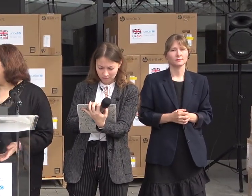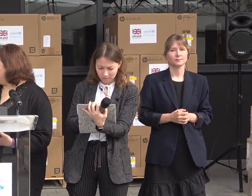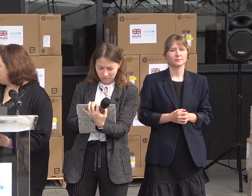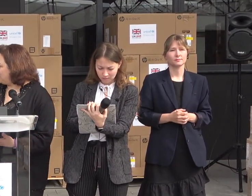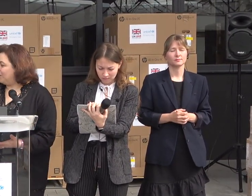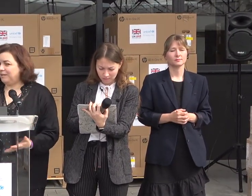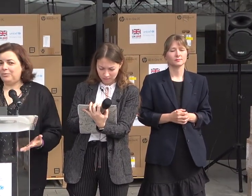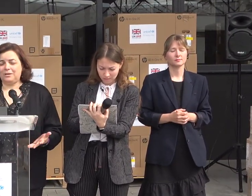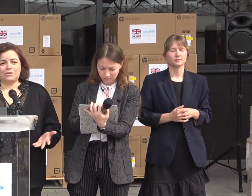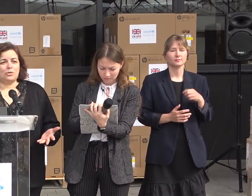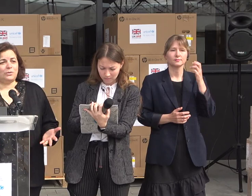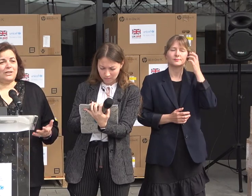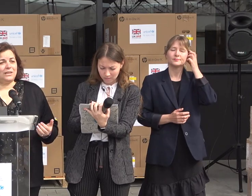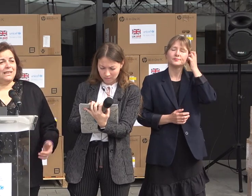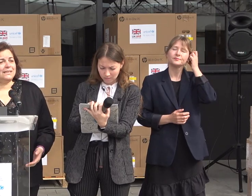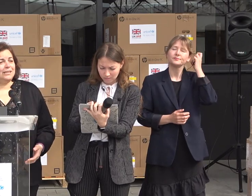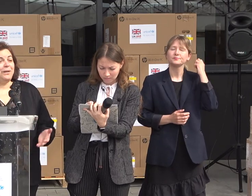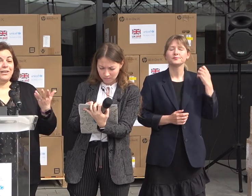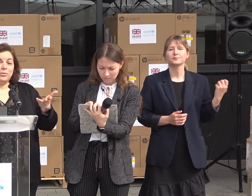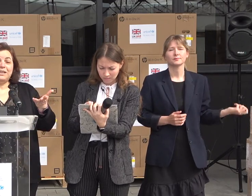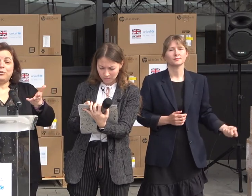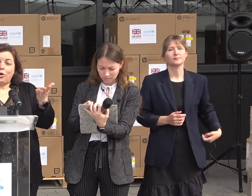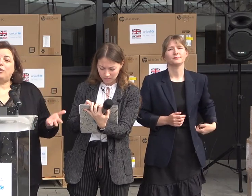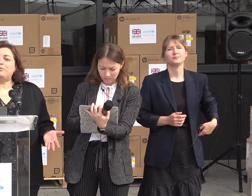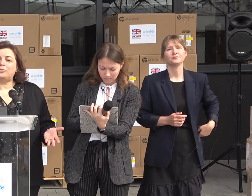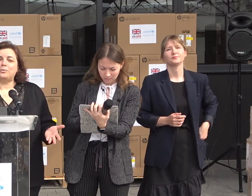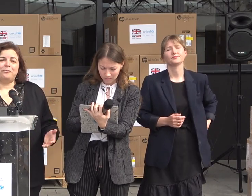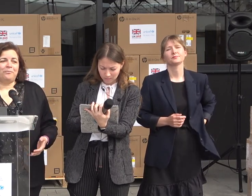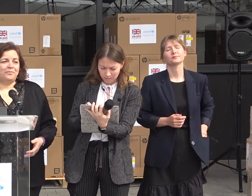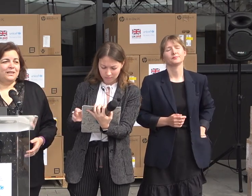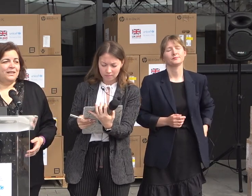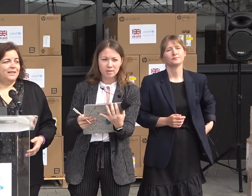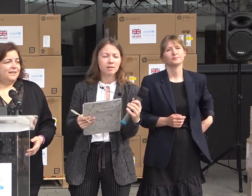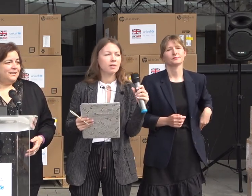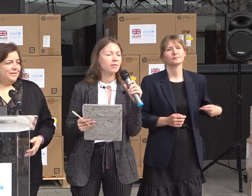be working with the Minister of Labor and Social Protection and his team and really with all of you.